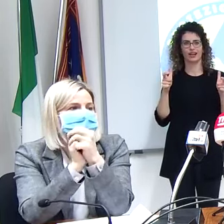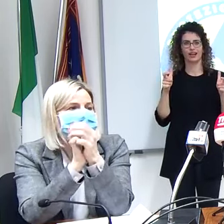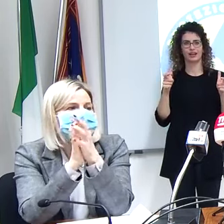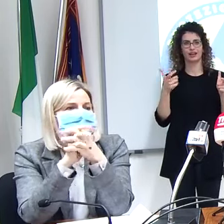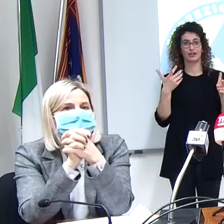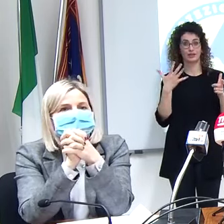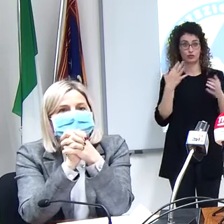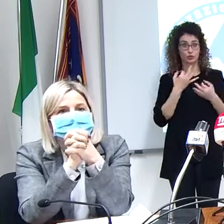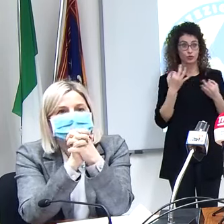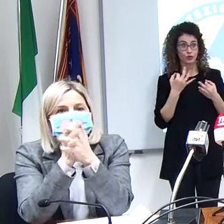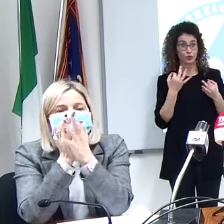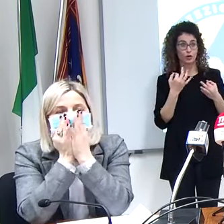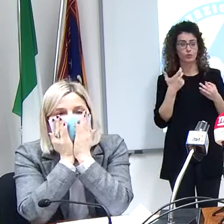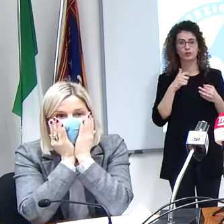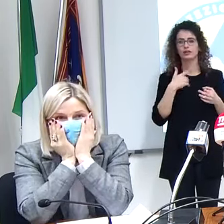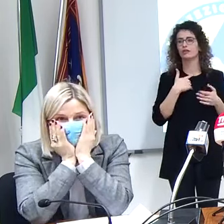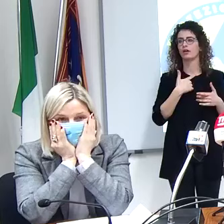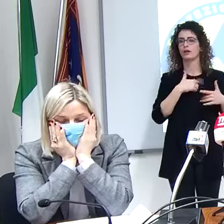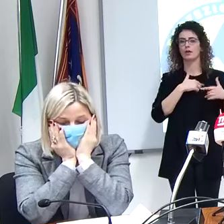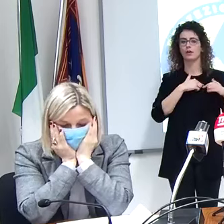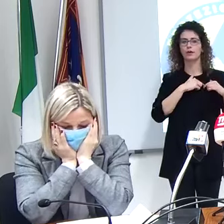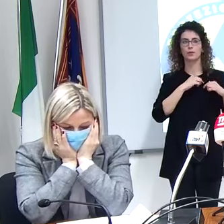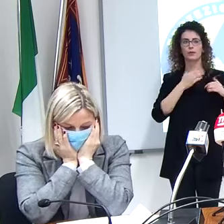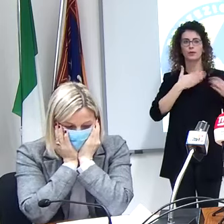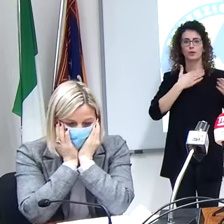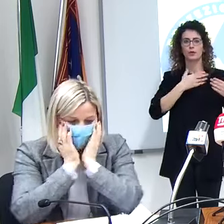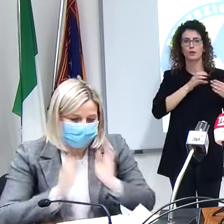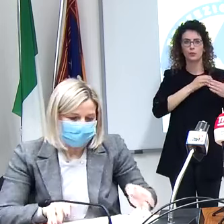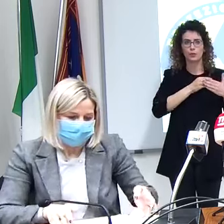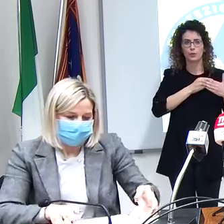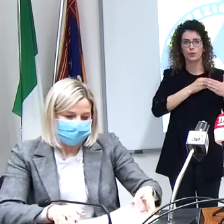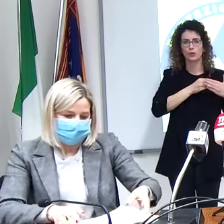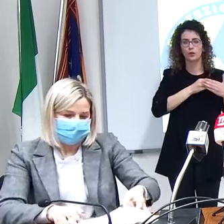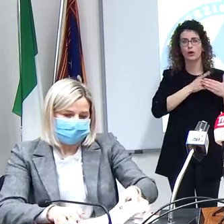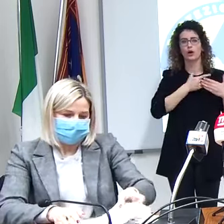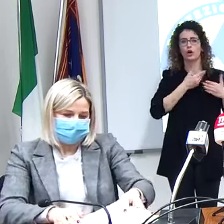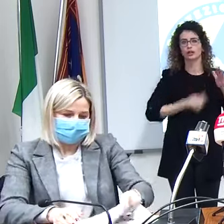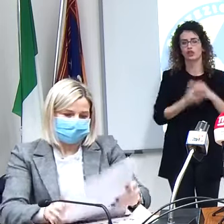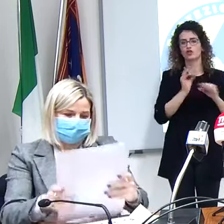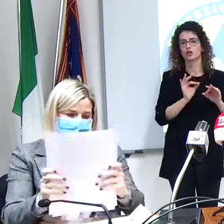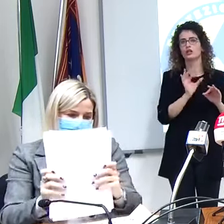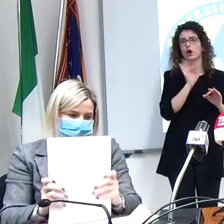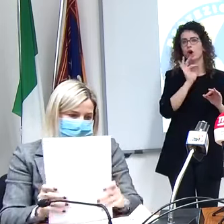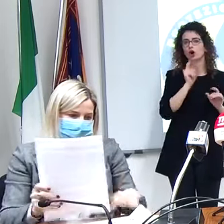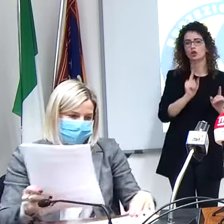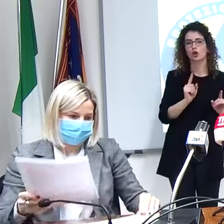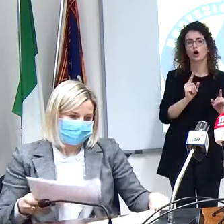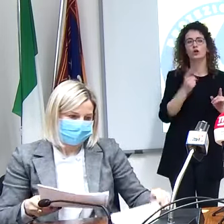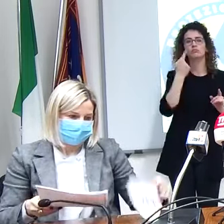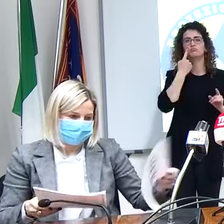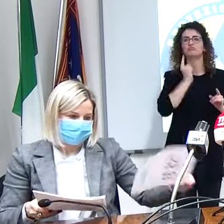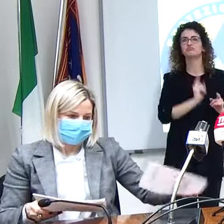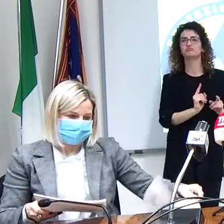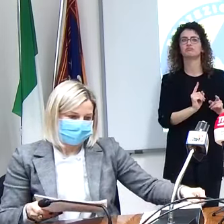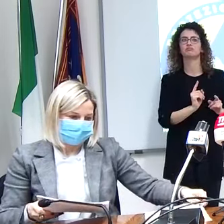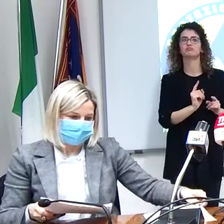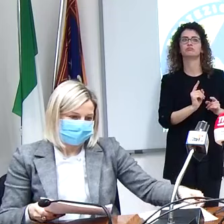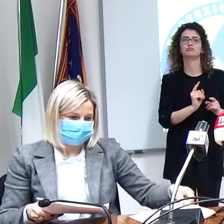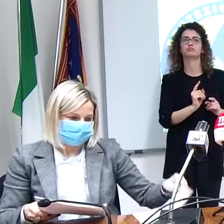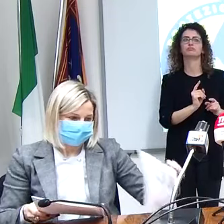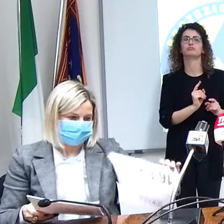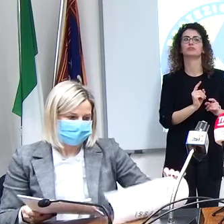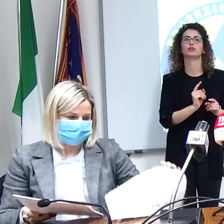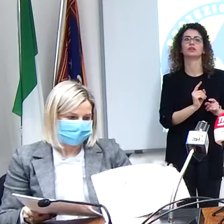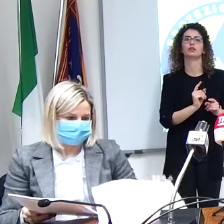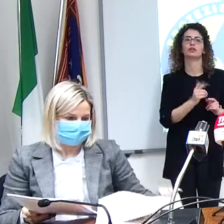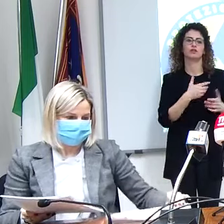esempio una tachicardia più o meno congenita o più non so diciamo che è